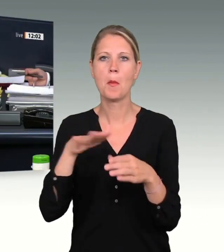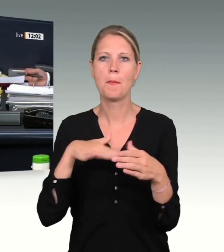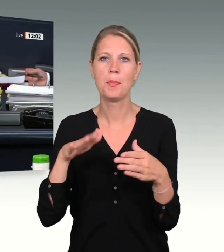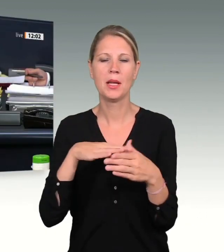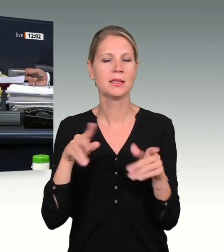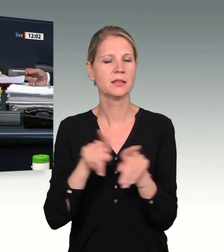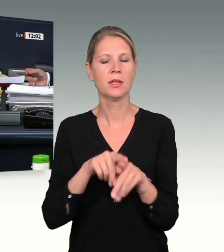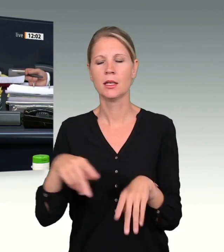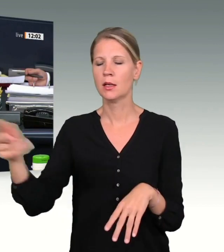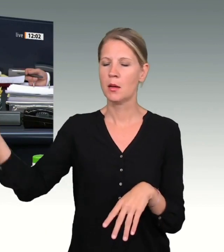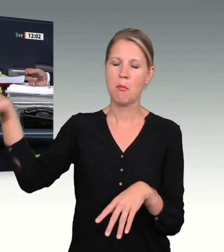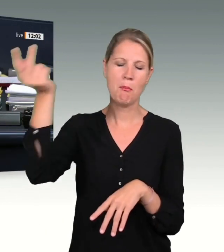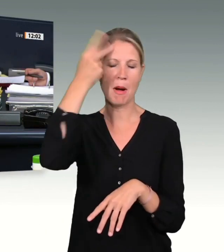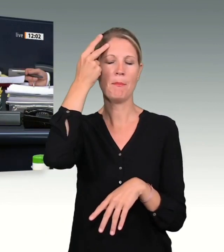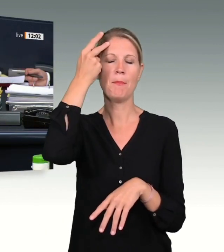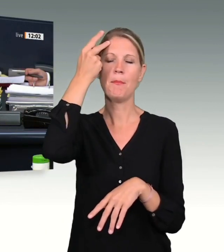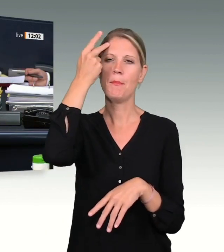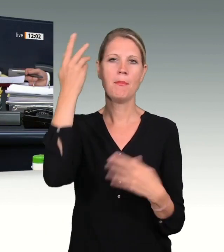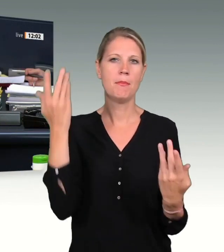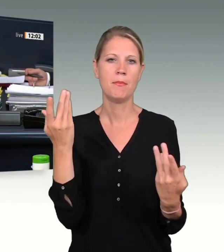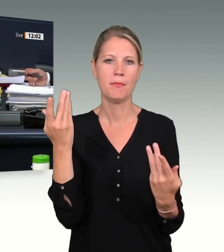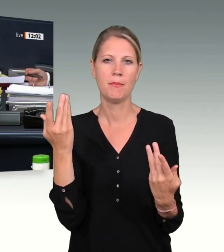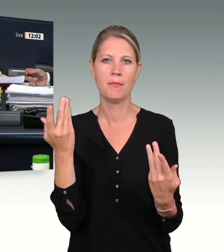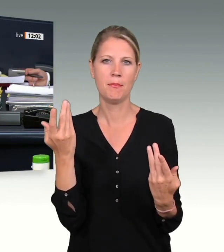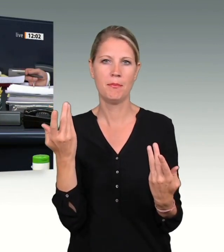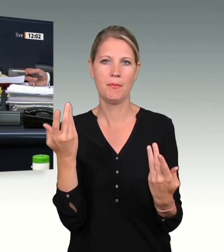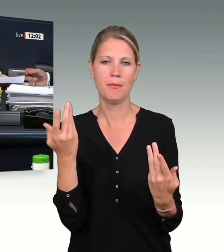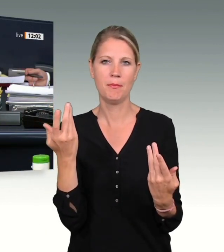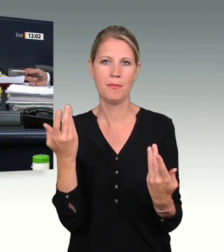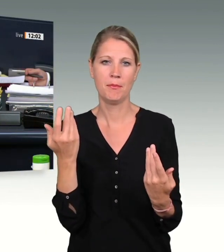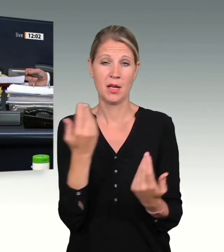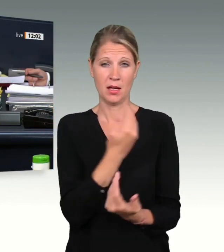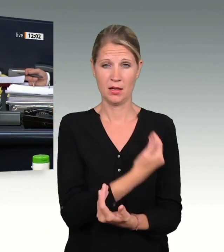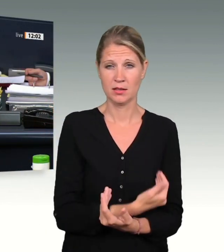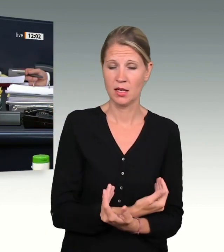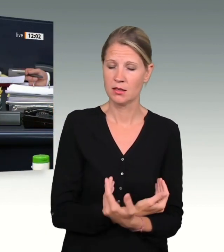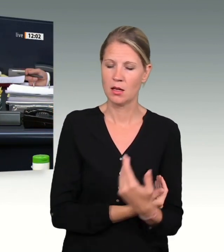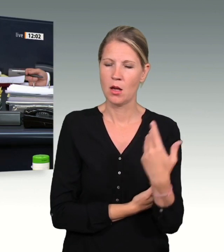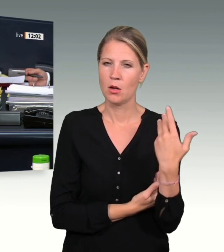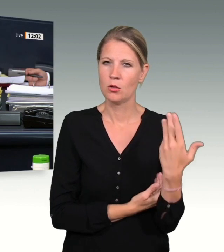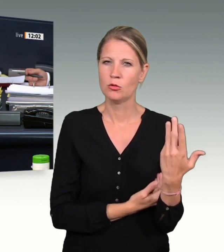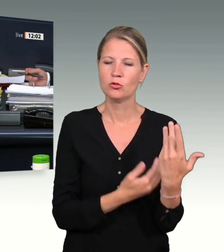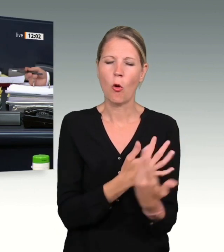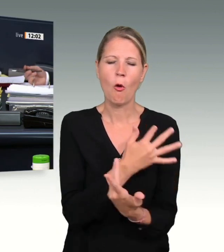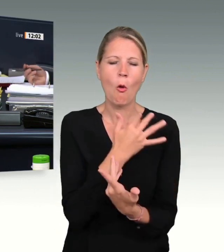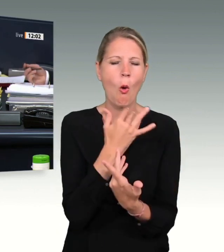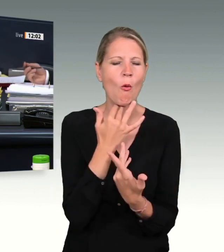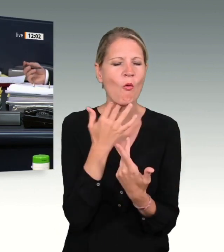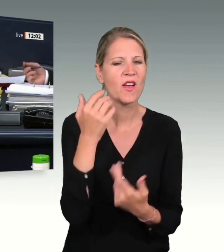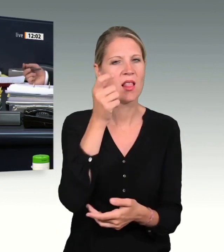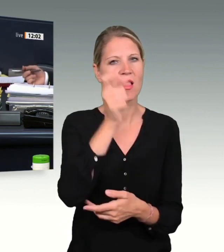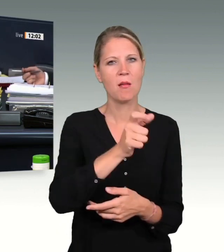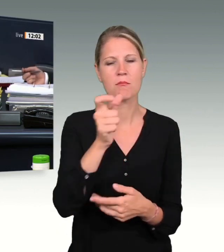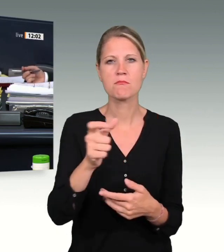Zum einen, weil so viele unschuldige Menschen ihr Leben verloren haben, so viele